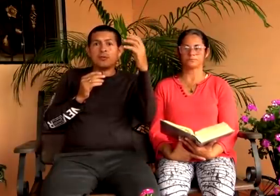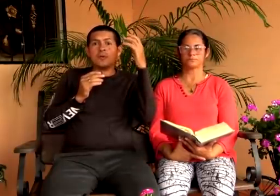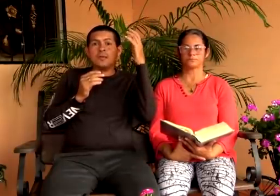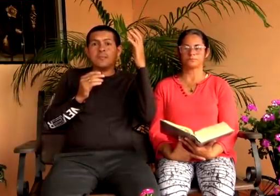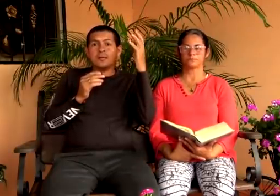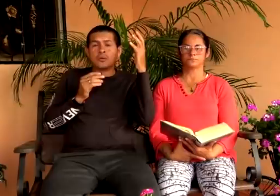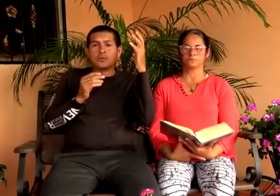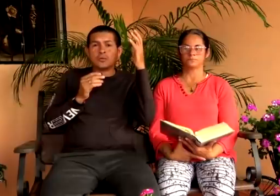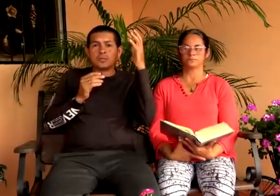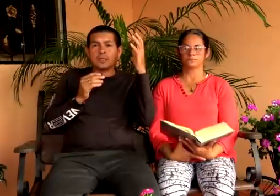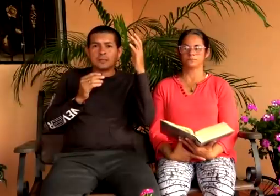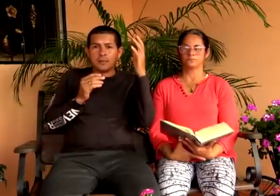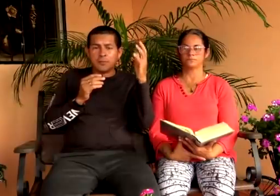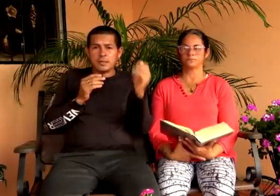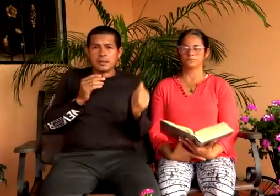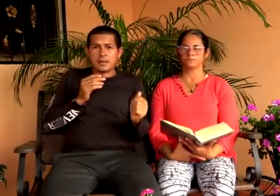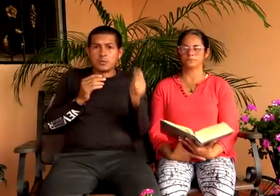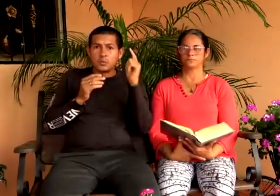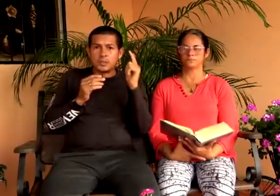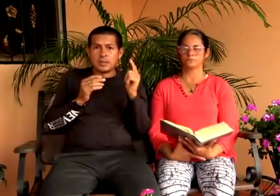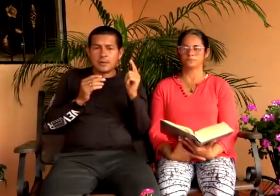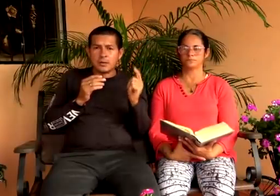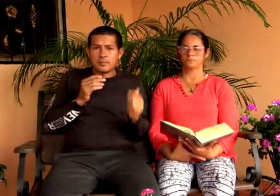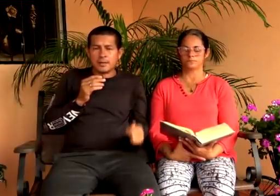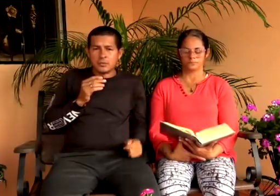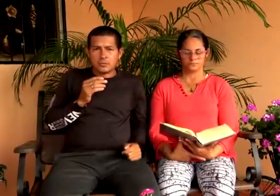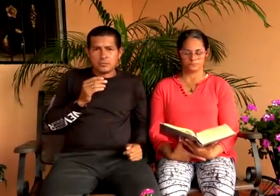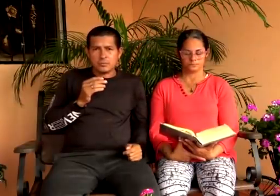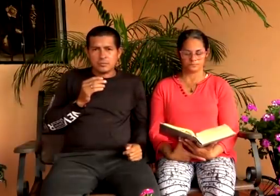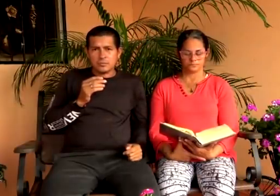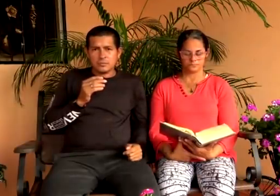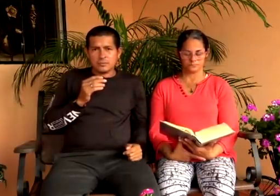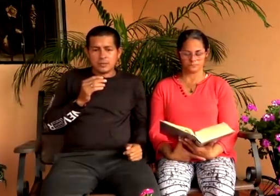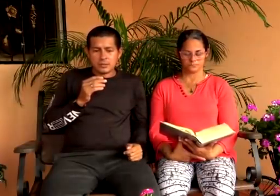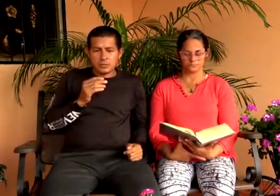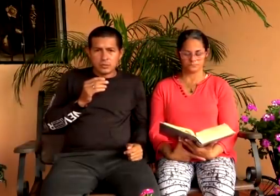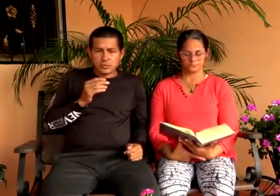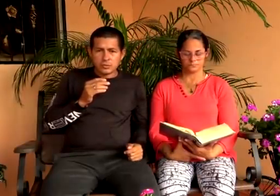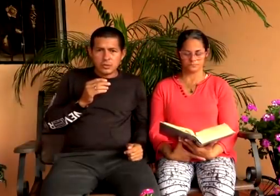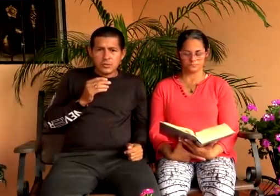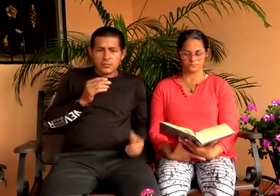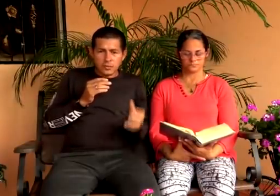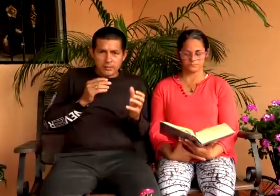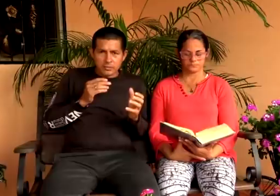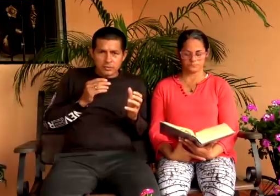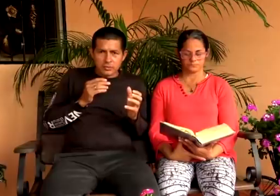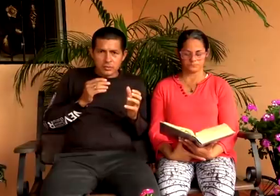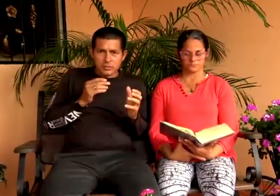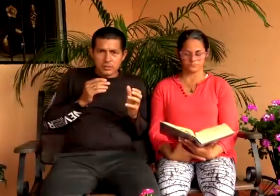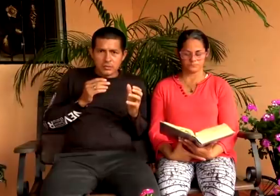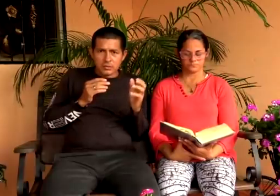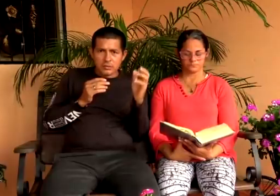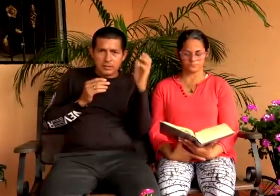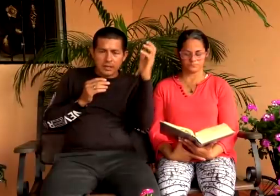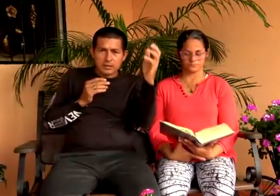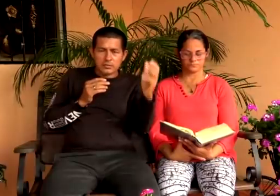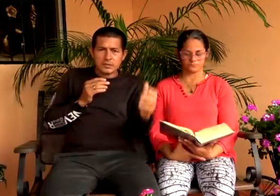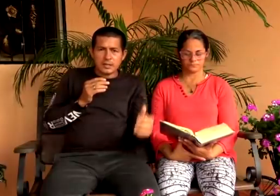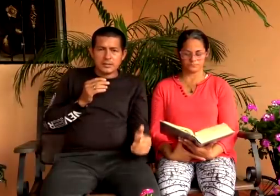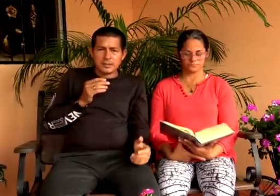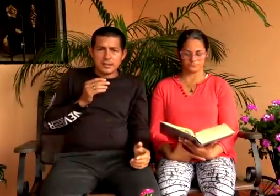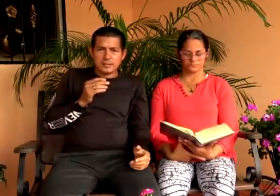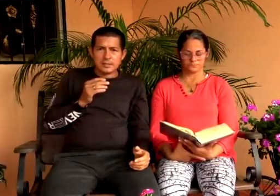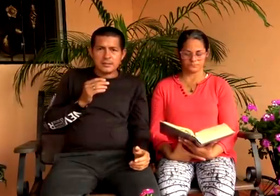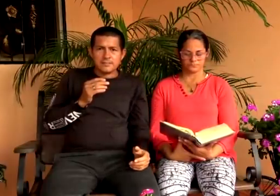inventando inventos doctrinas diabólicas escuchen amados hermanos porque si nosotros podemos darle